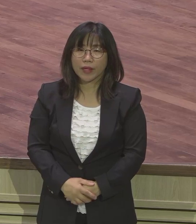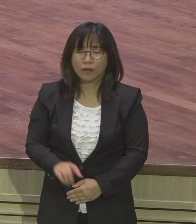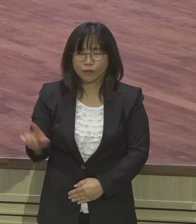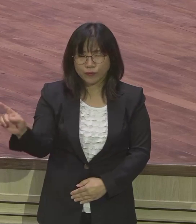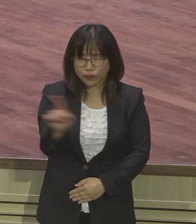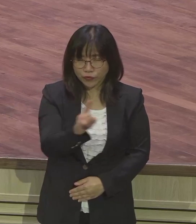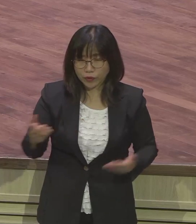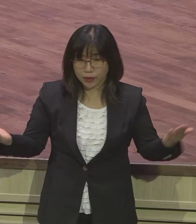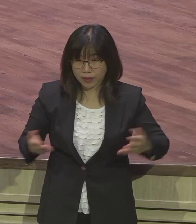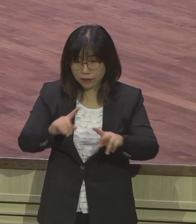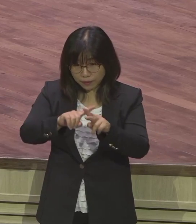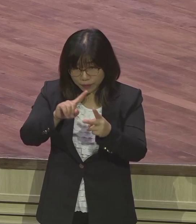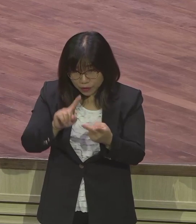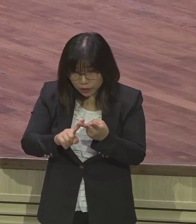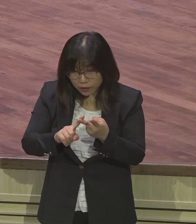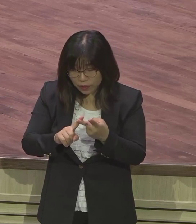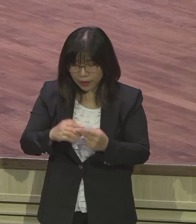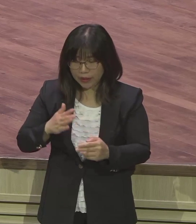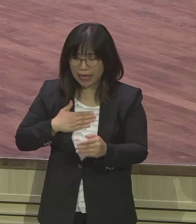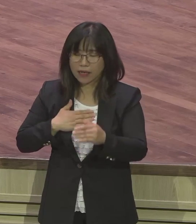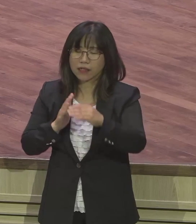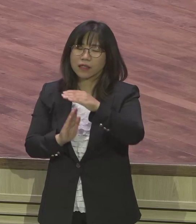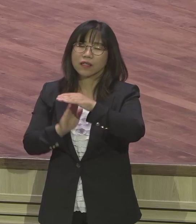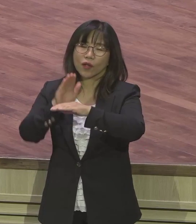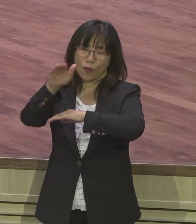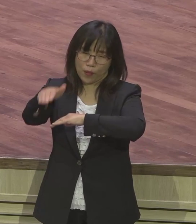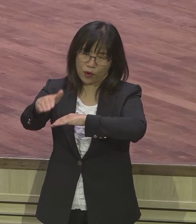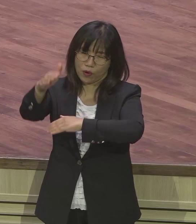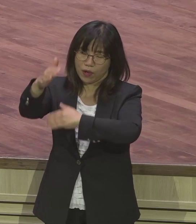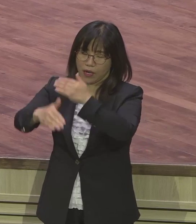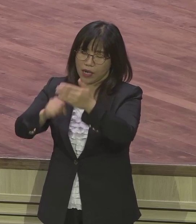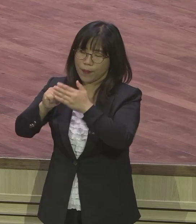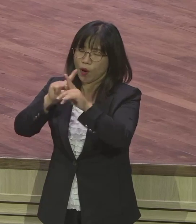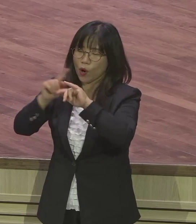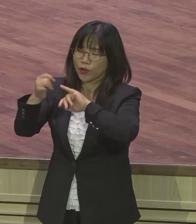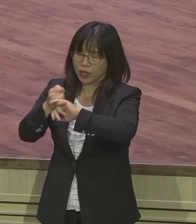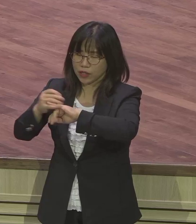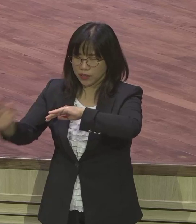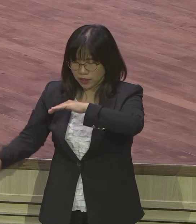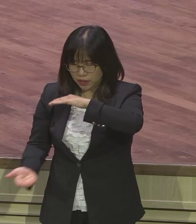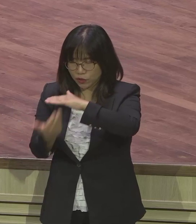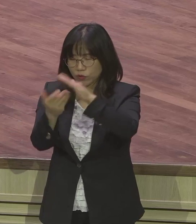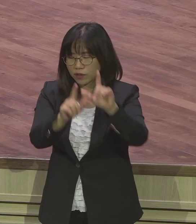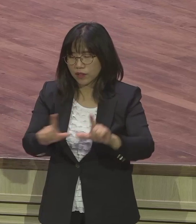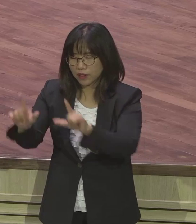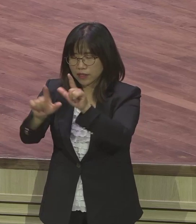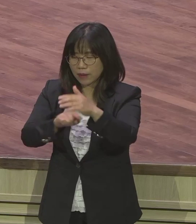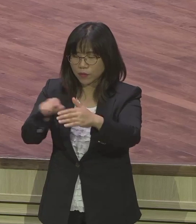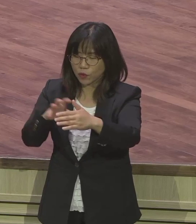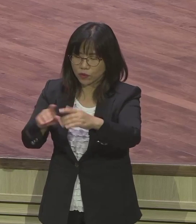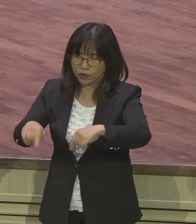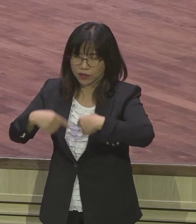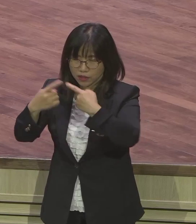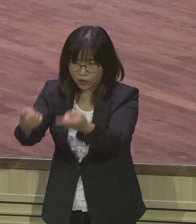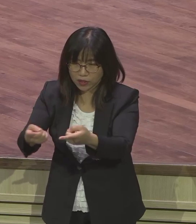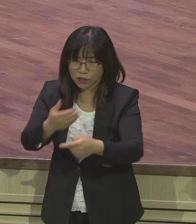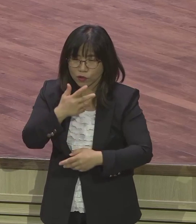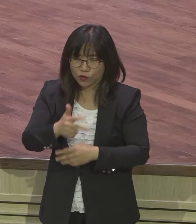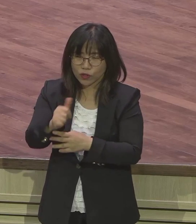나를 넘어서 하나님의 은약이 이루는 삶 속에 들어가시기를 제목으로 축복합니다 두 번째로